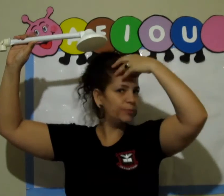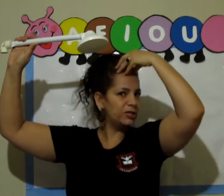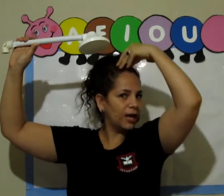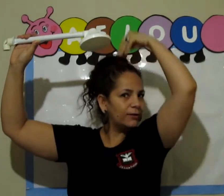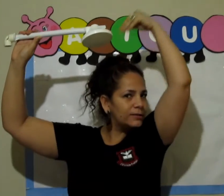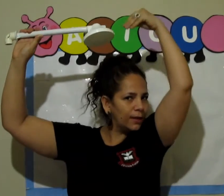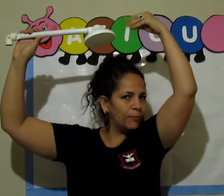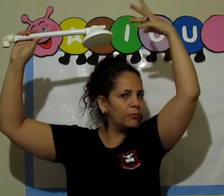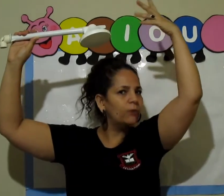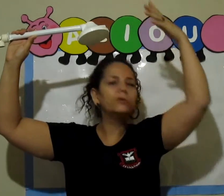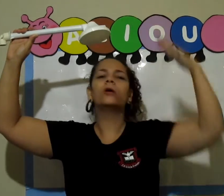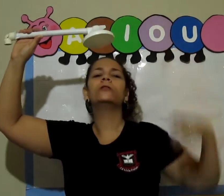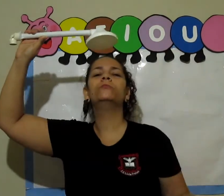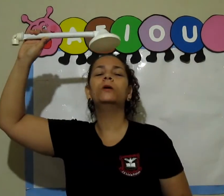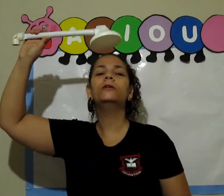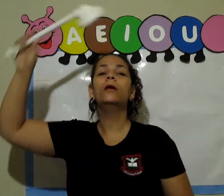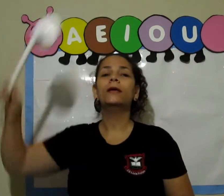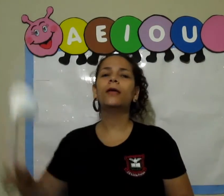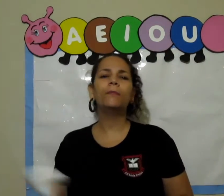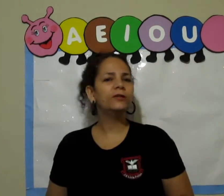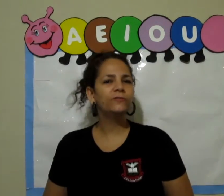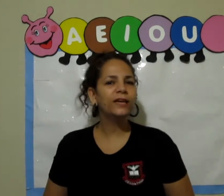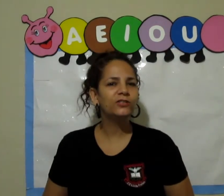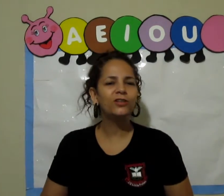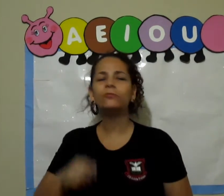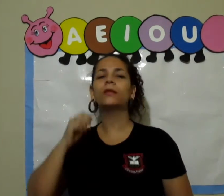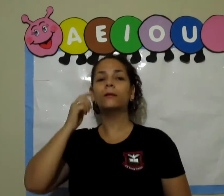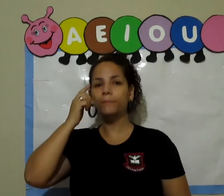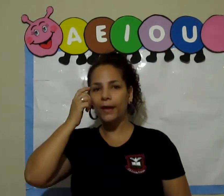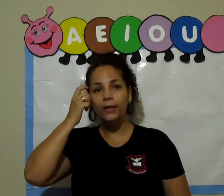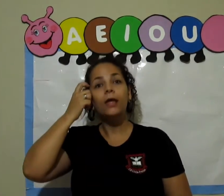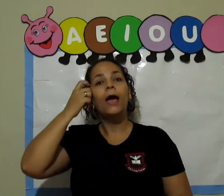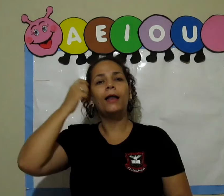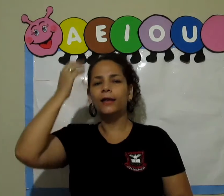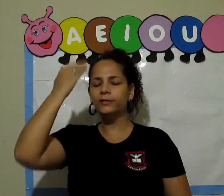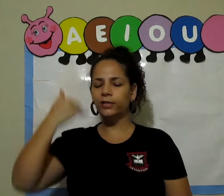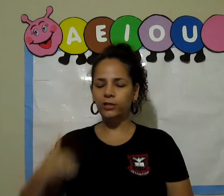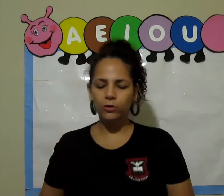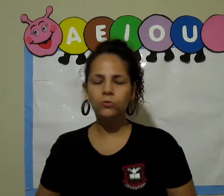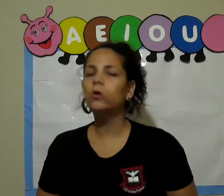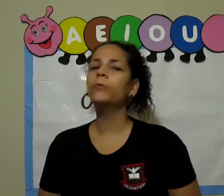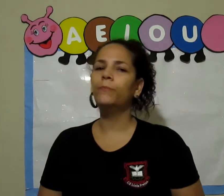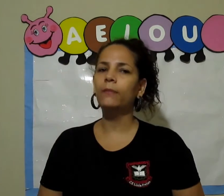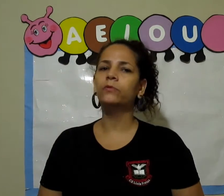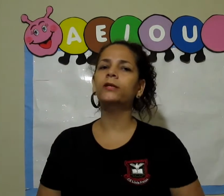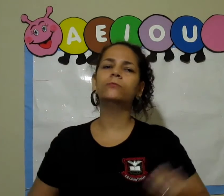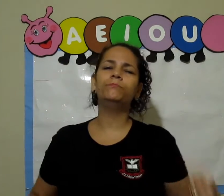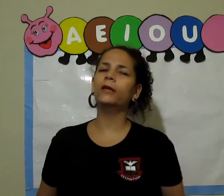penteado, assim, né, para o alto na hora do banho. E é bem divertido também. Além de deixar o nosso corpo bem bonito, bem